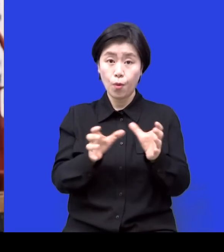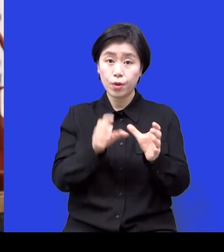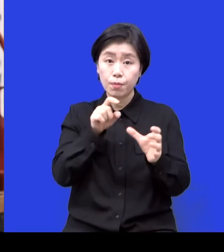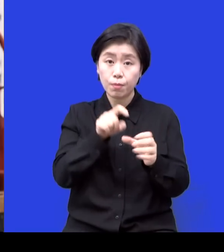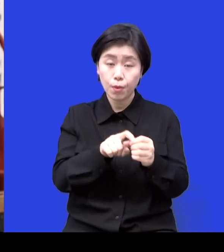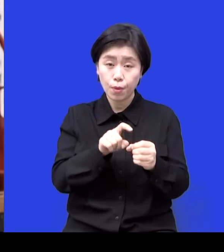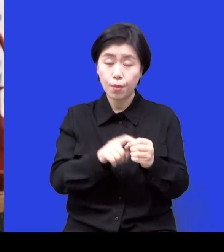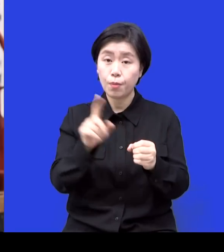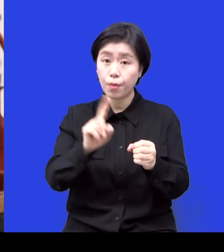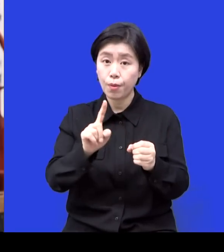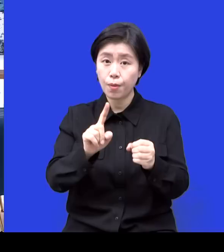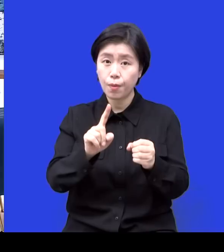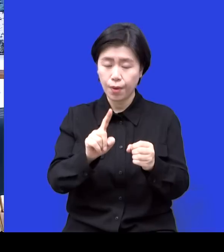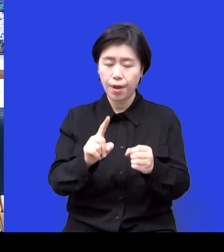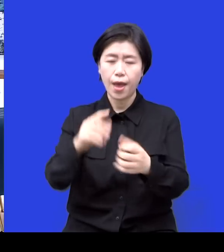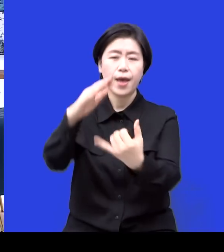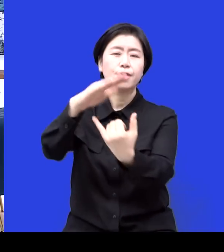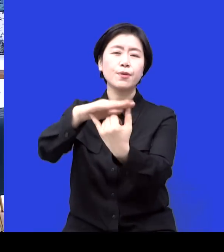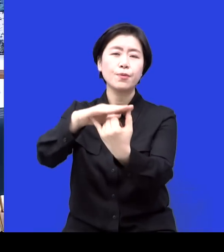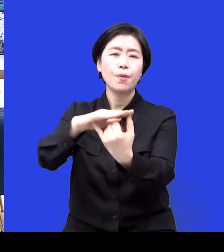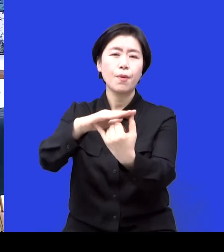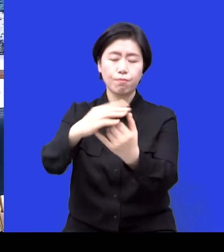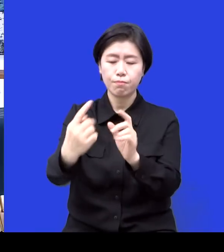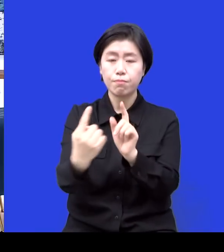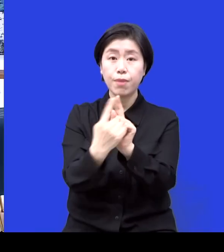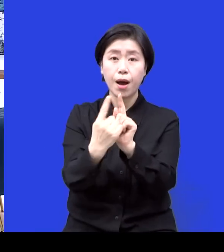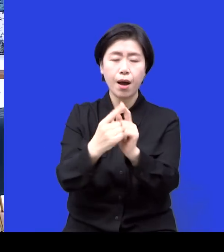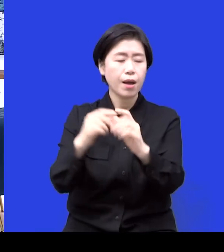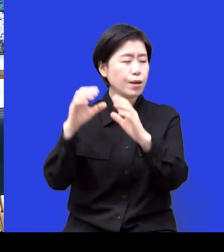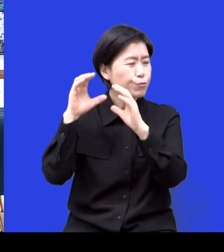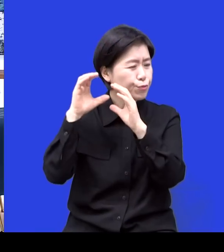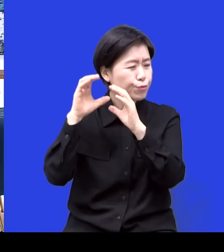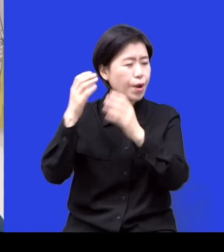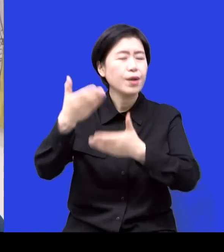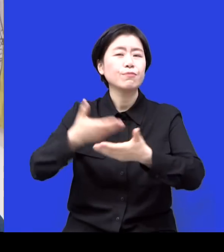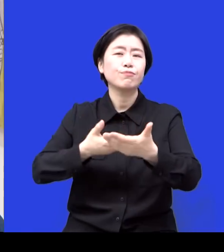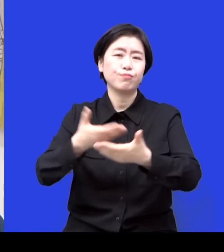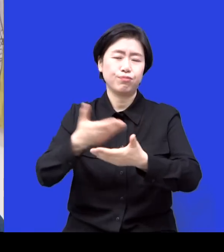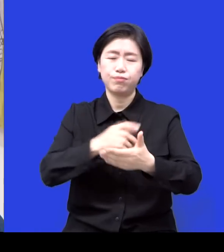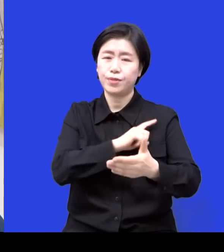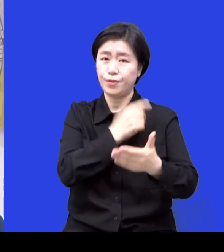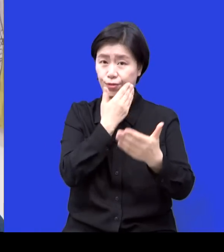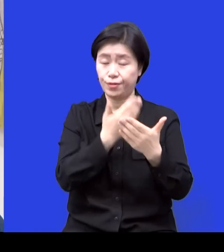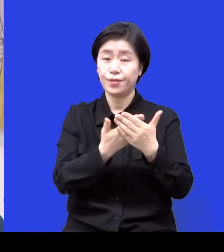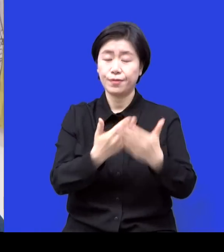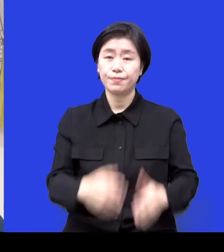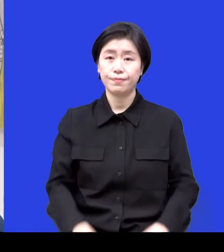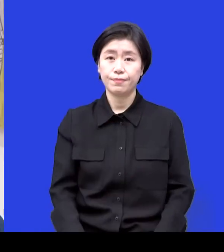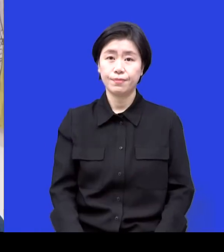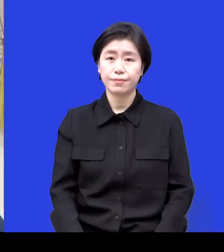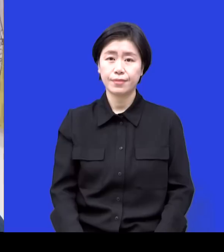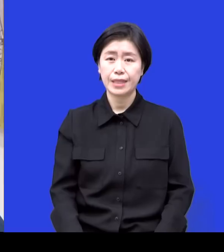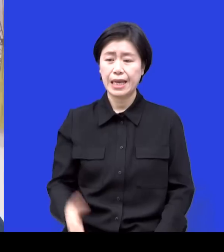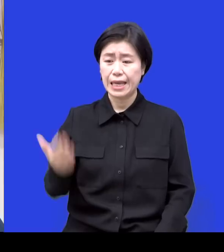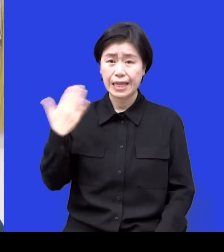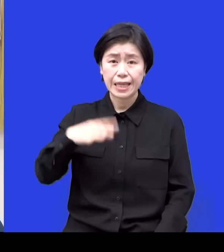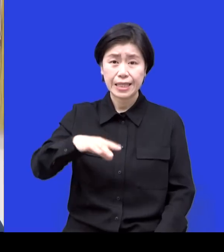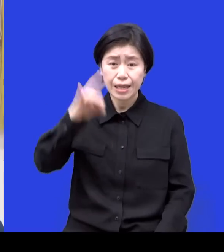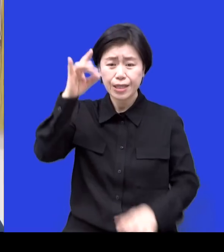저희가 저도 그렇고 같이 하는 친구랑 실수를 했던 것 중에 하나가 아이들이 퇴소를 하고 나면 저희 입장에서는 막 보험도 있어야 되고